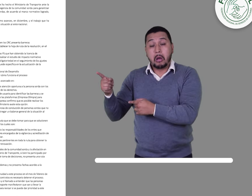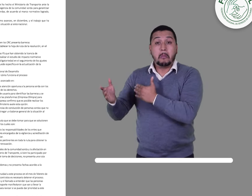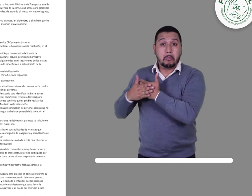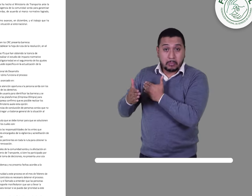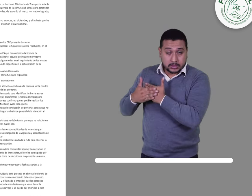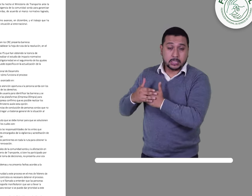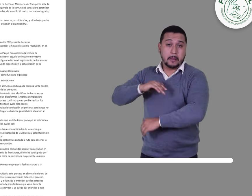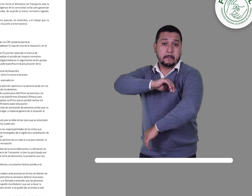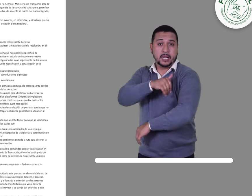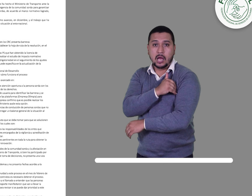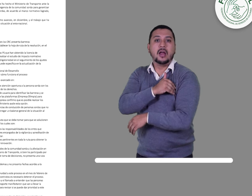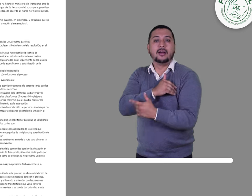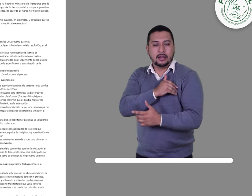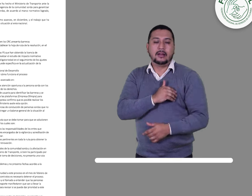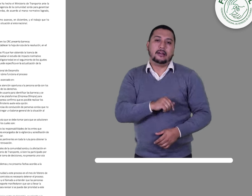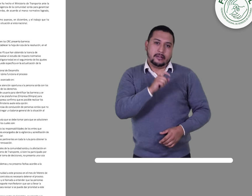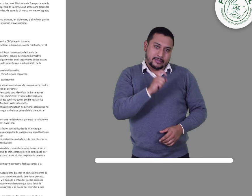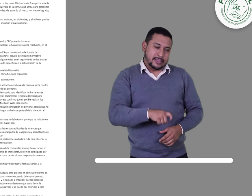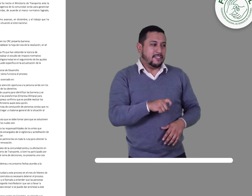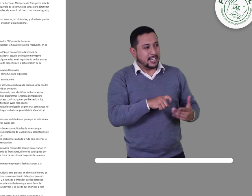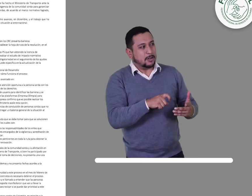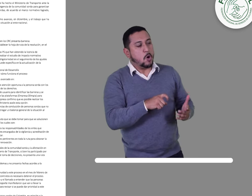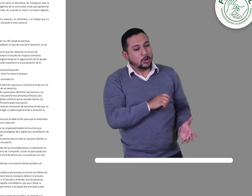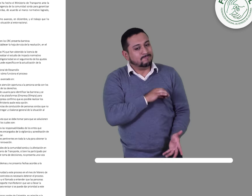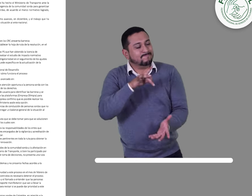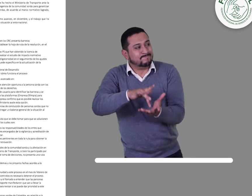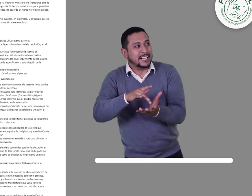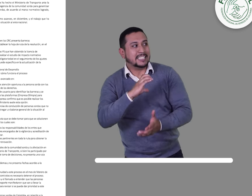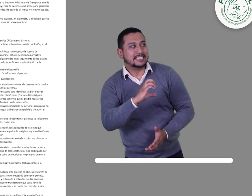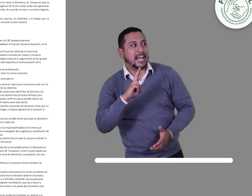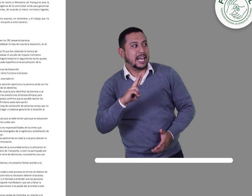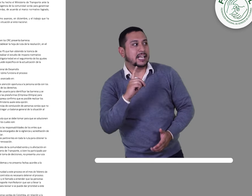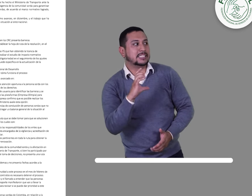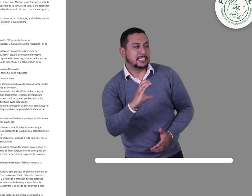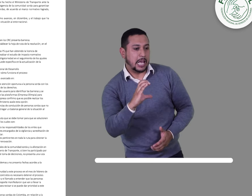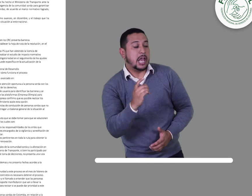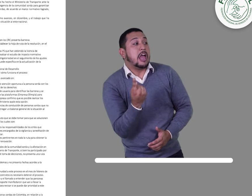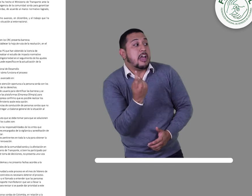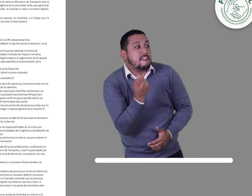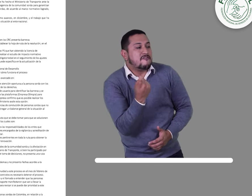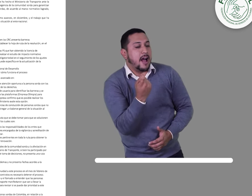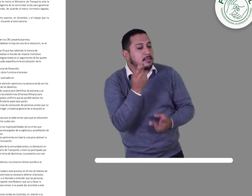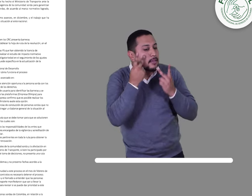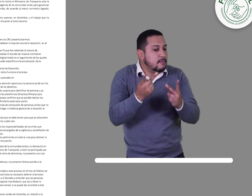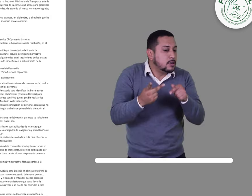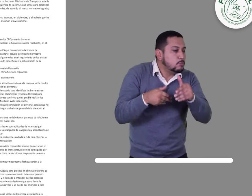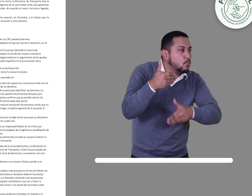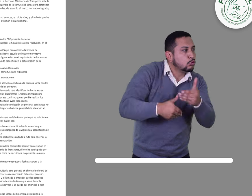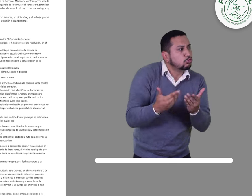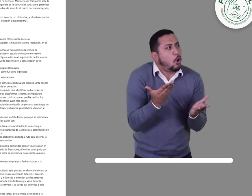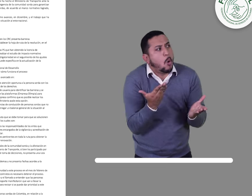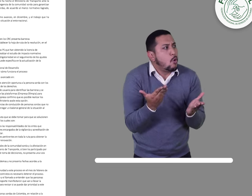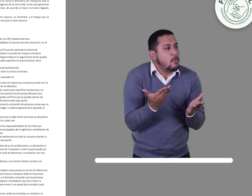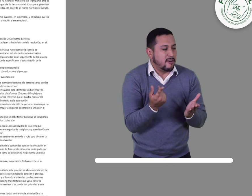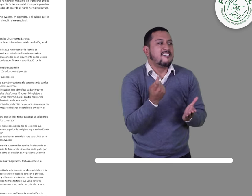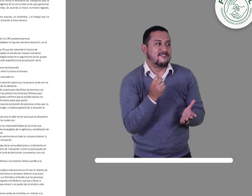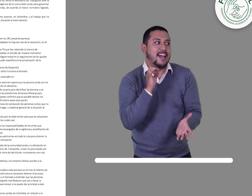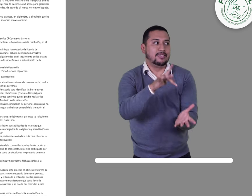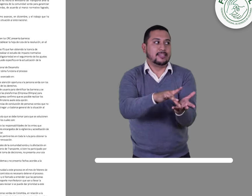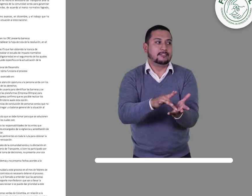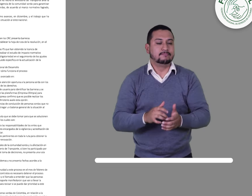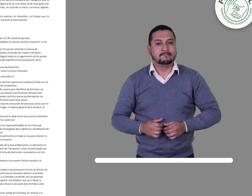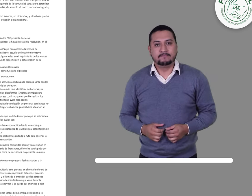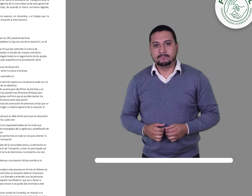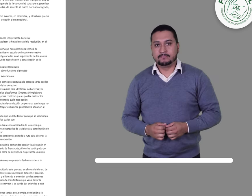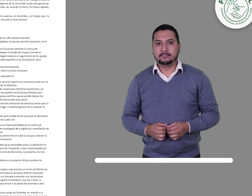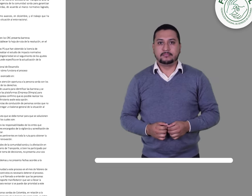6. Manifestaron que está pendiente que el Ministerio visite un CRC para conocer